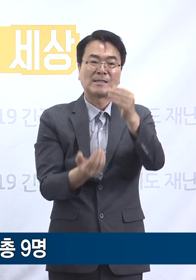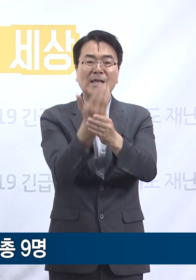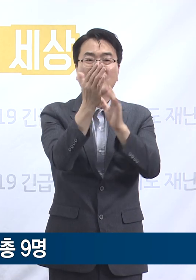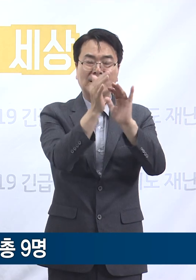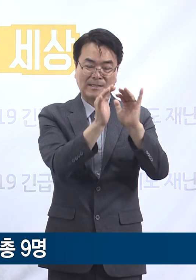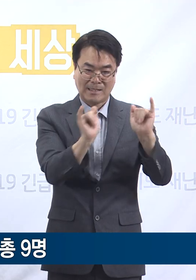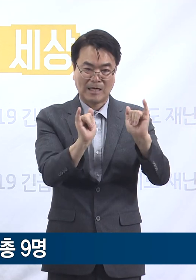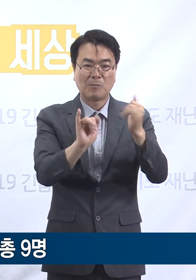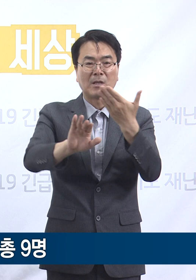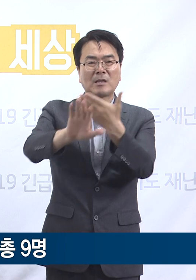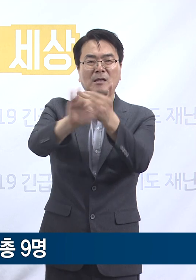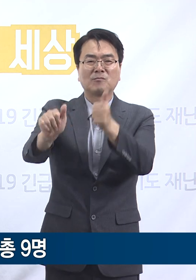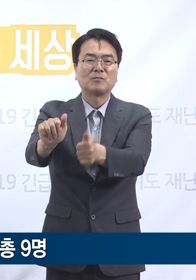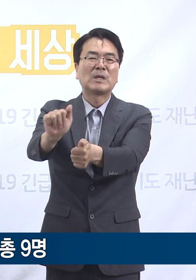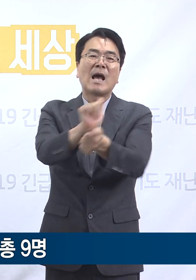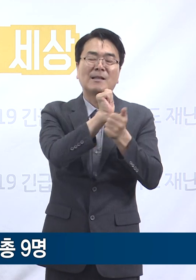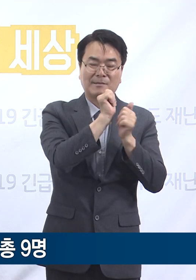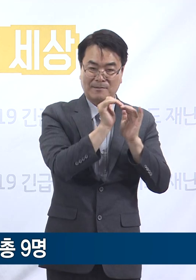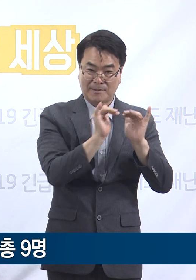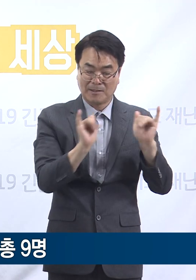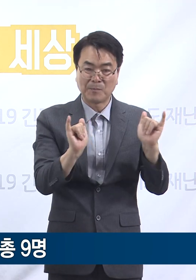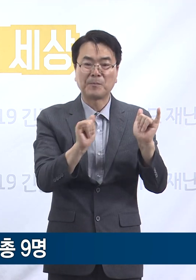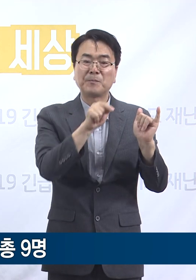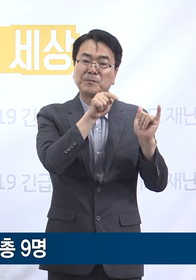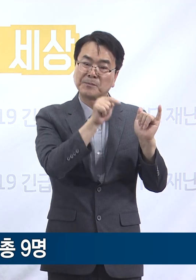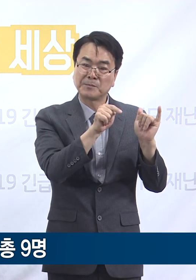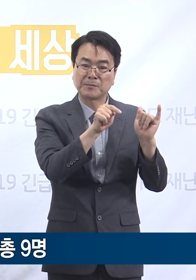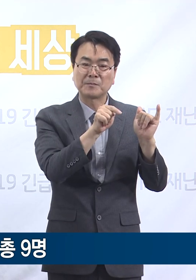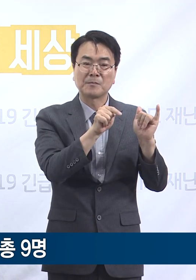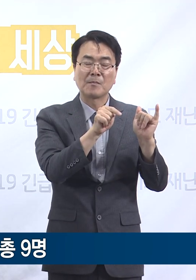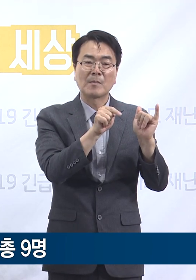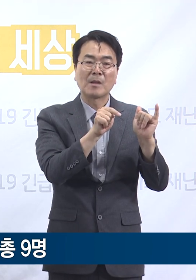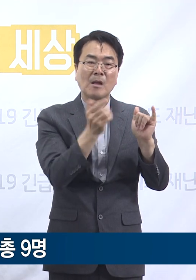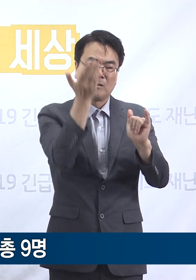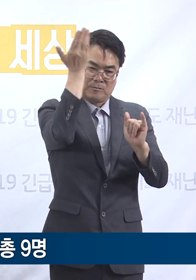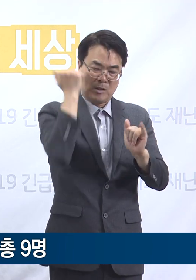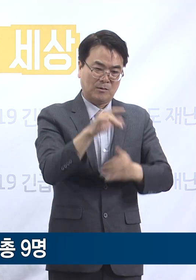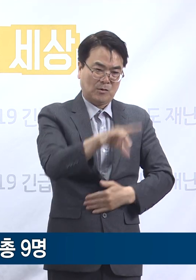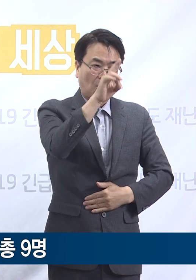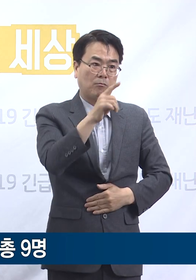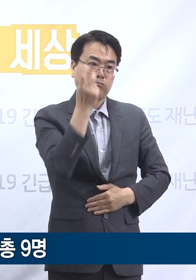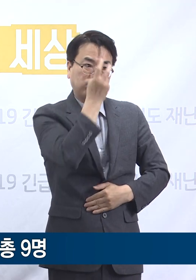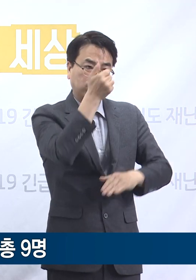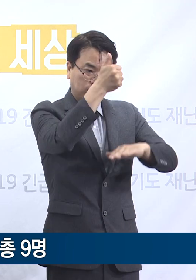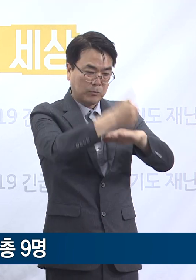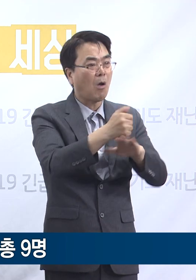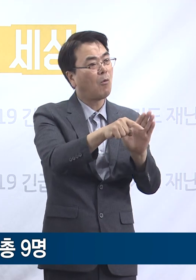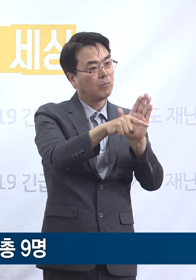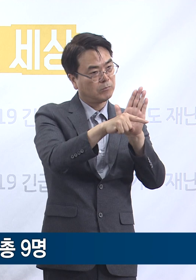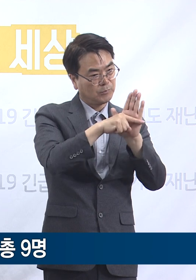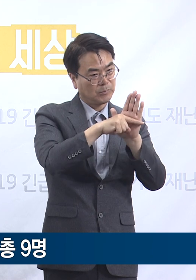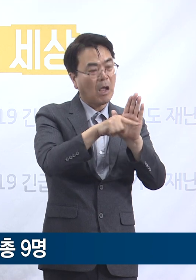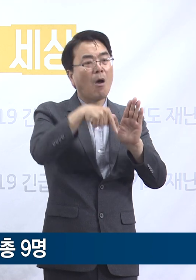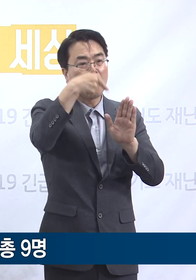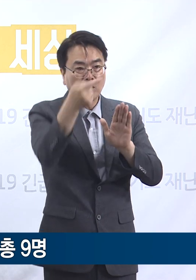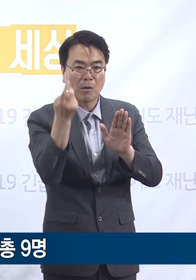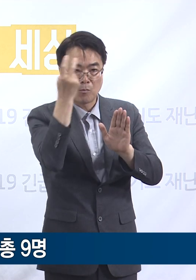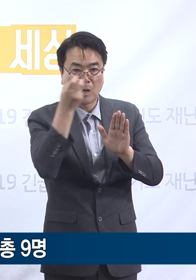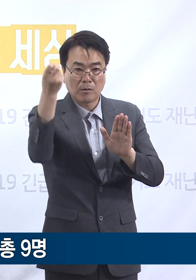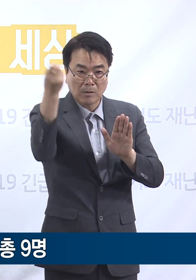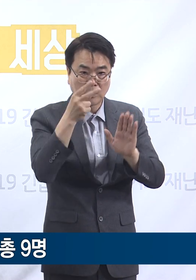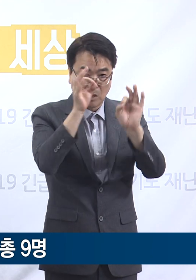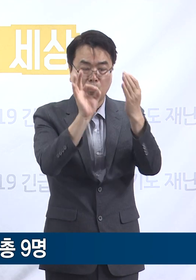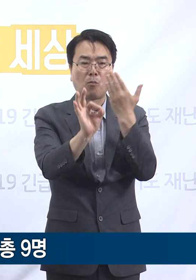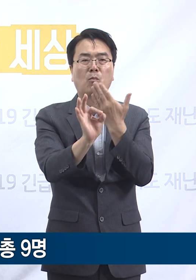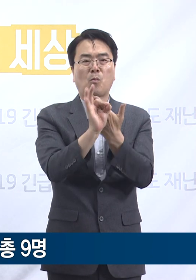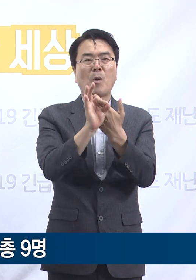5월 28일과 6월 2일 2회 진행된 검사에서는 음성 판정이었습니다. 경기도는 심층 역학조사를